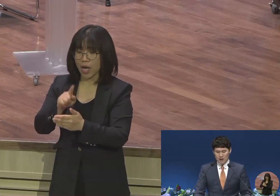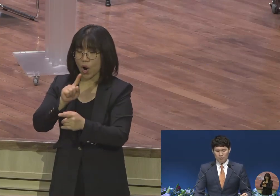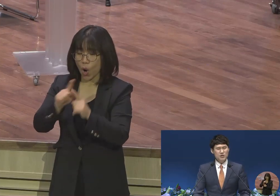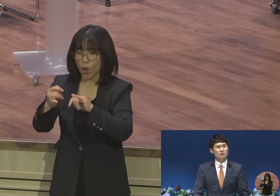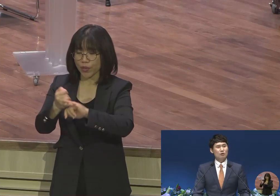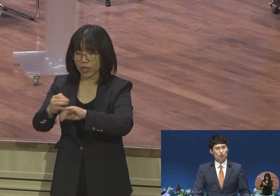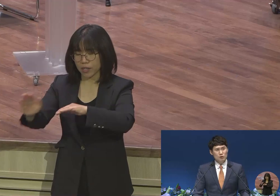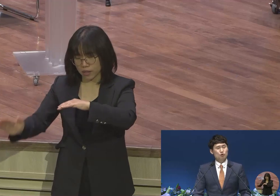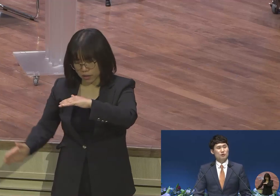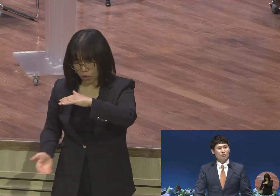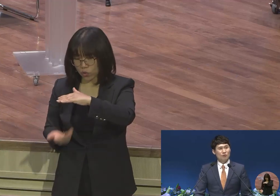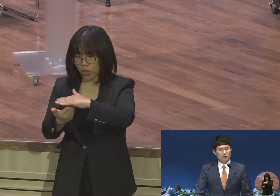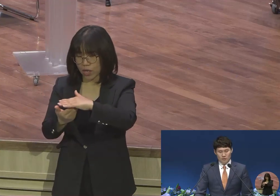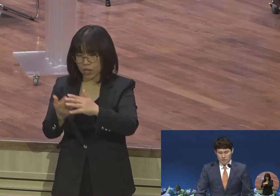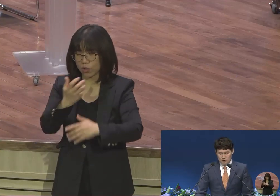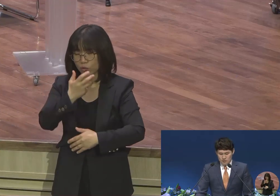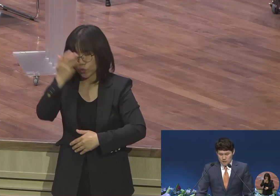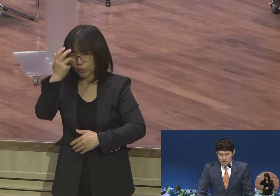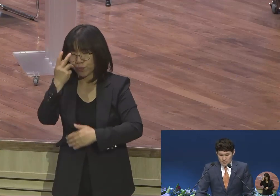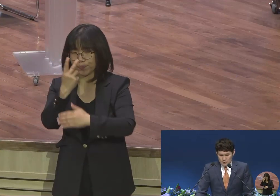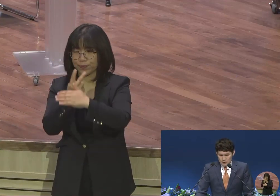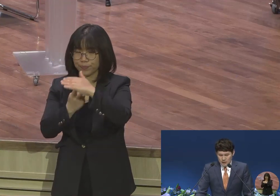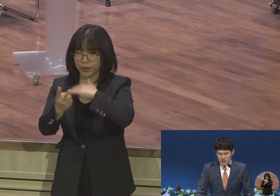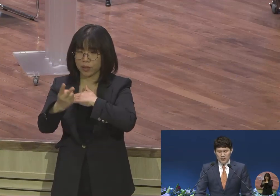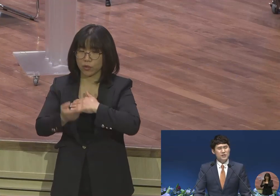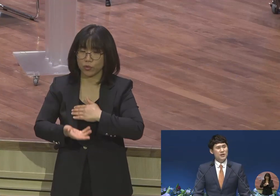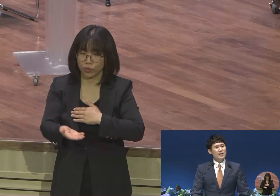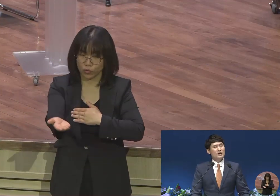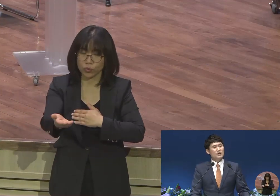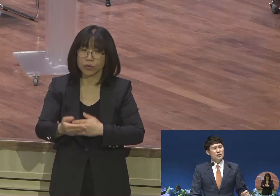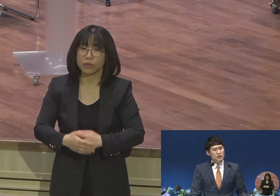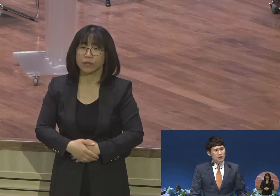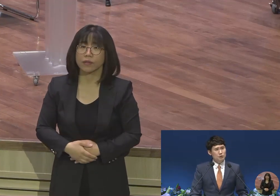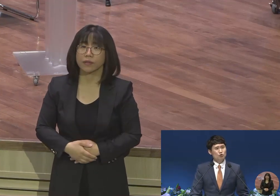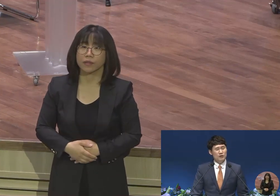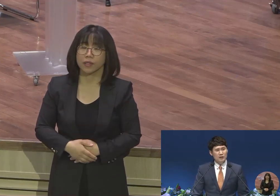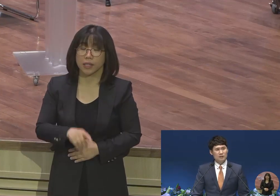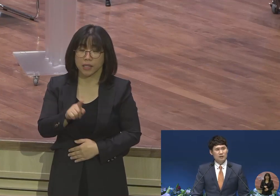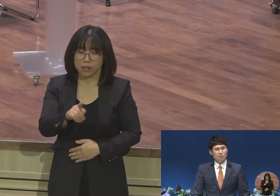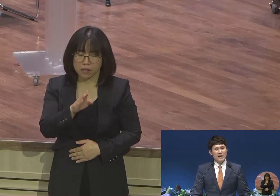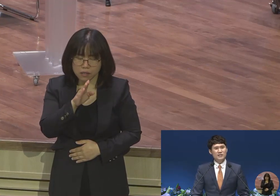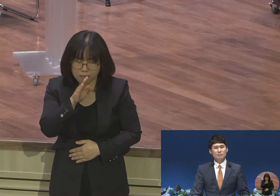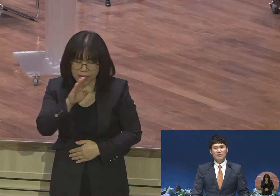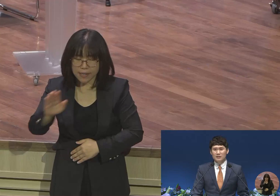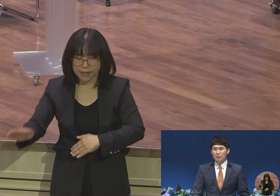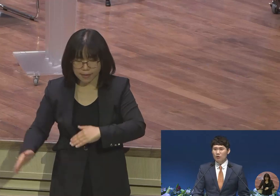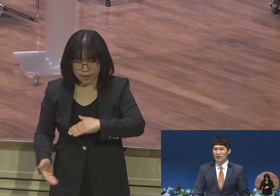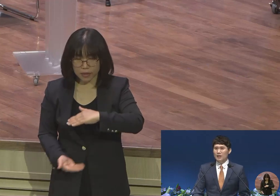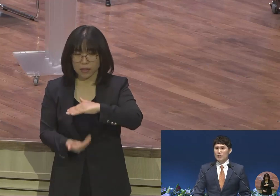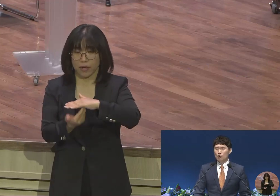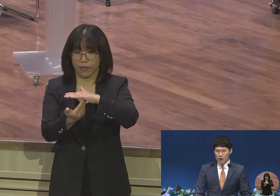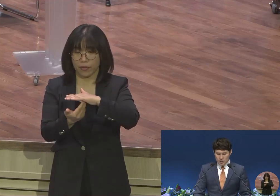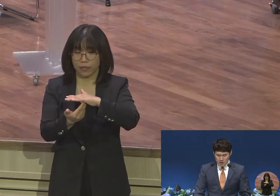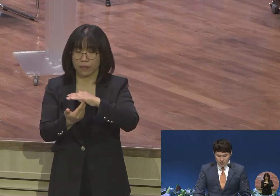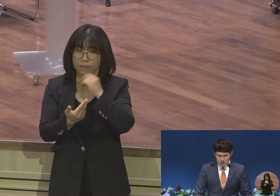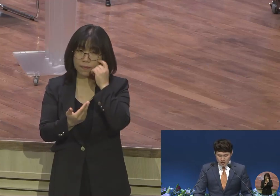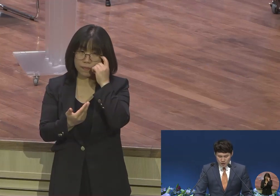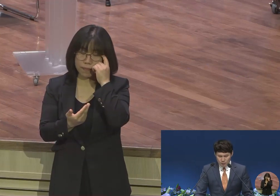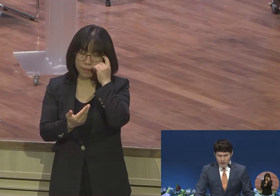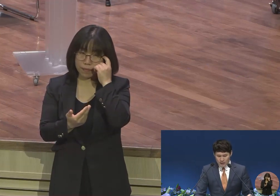비전과 꿈을 주시고 그것을 실제 실현시킬 수 있는 말씀의 응답과 기도의 힘을 여러분에게